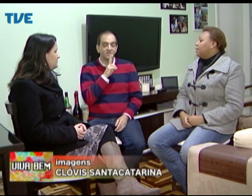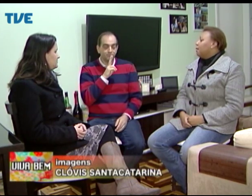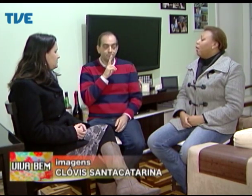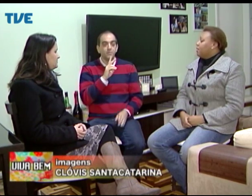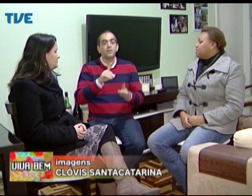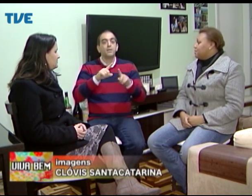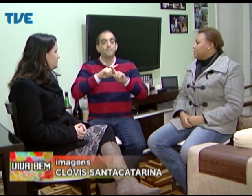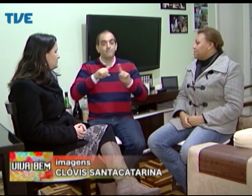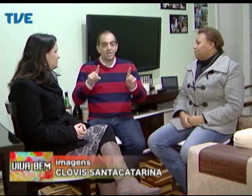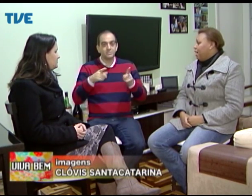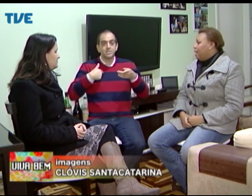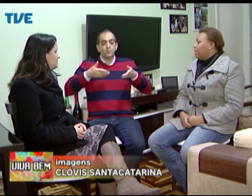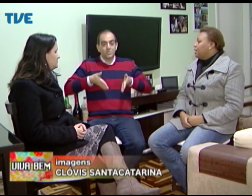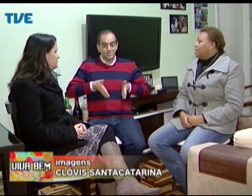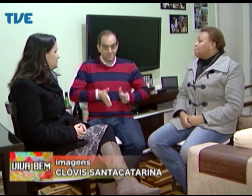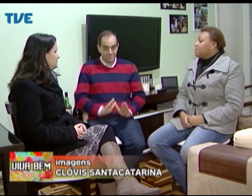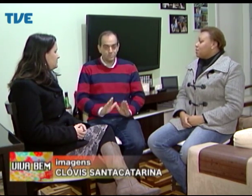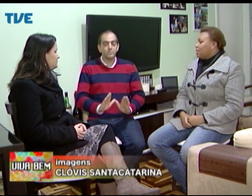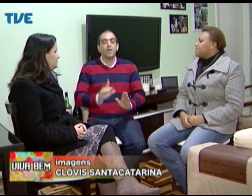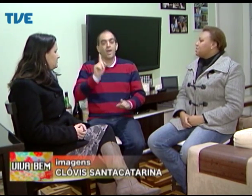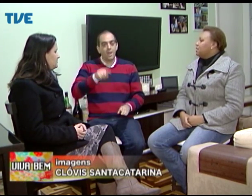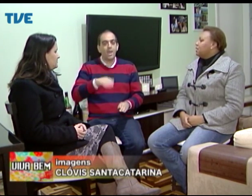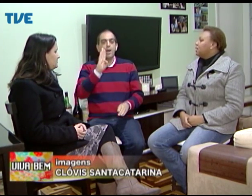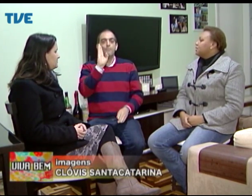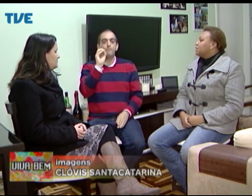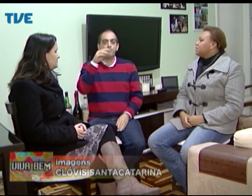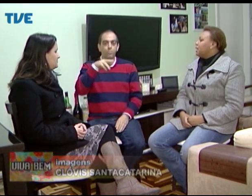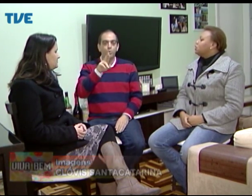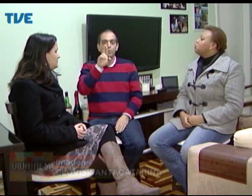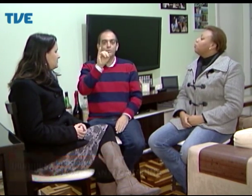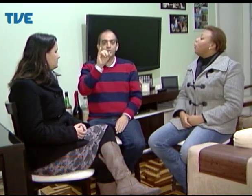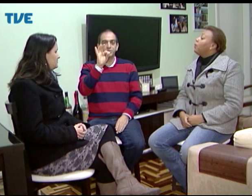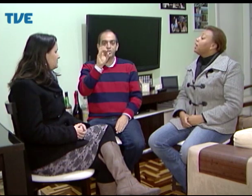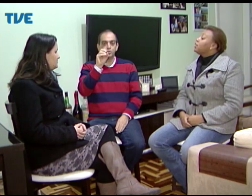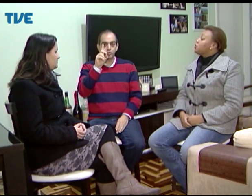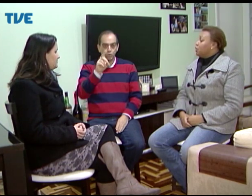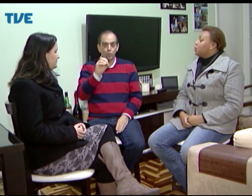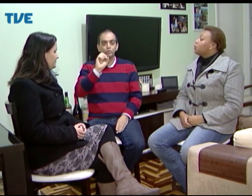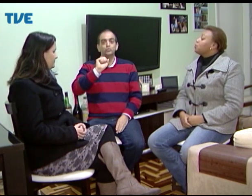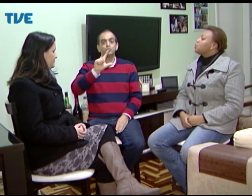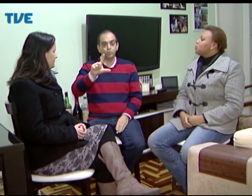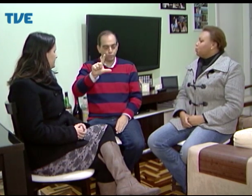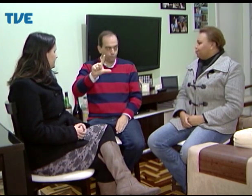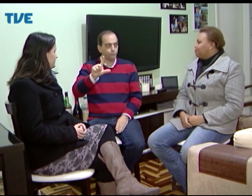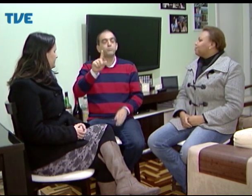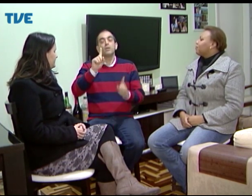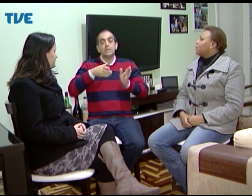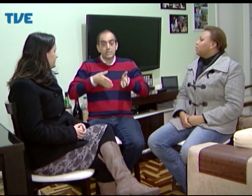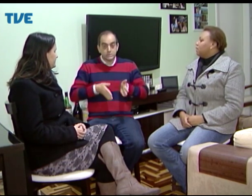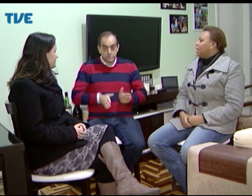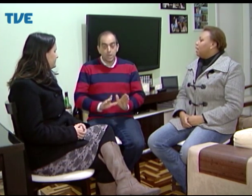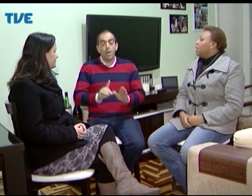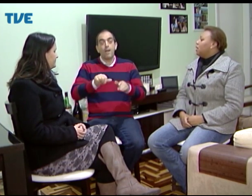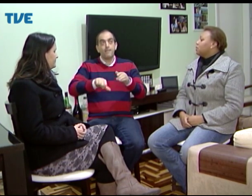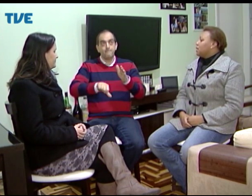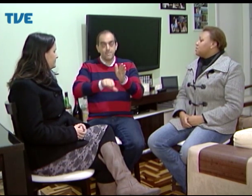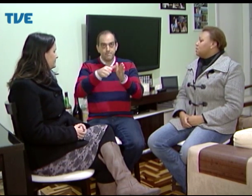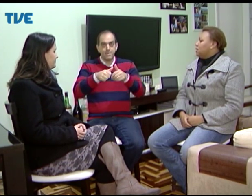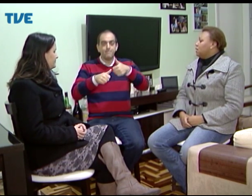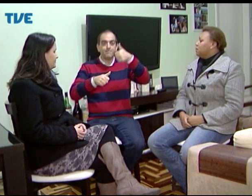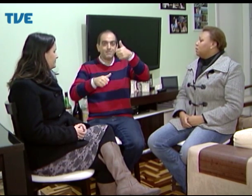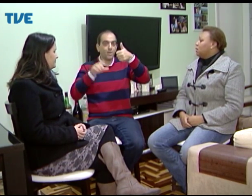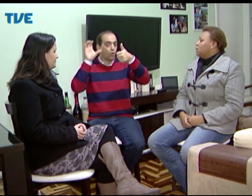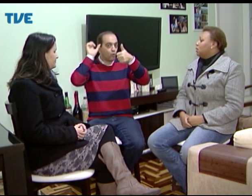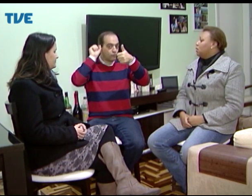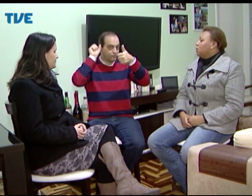minha família mora em Estância Velha, mas eu nasci na cidade de Bom Retiro do Sul. Eu